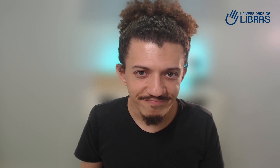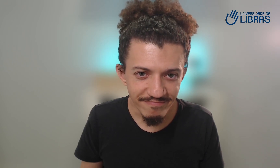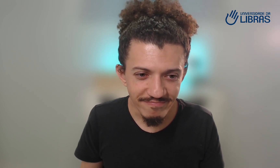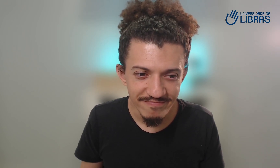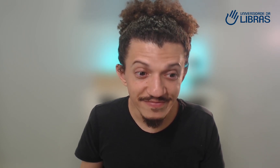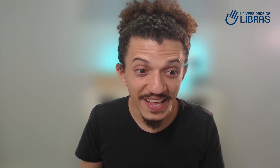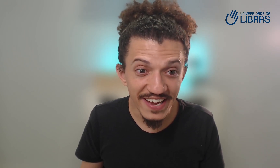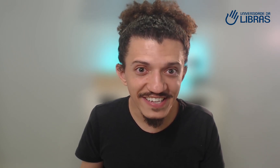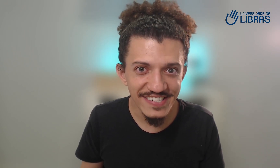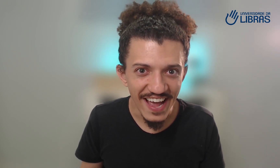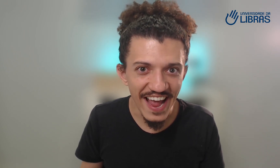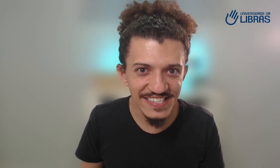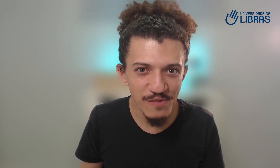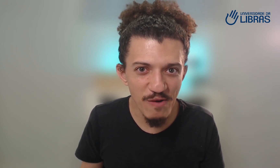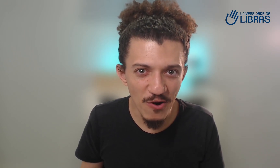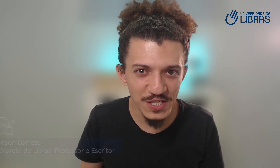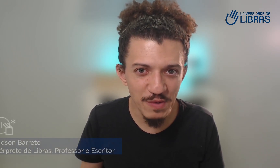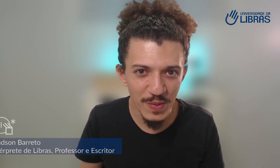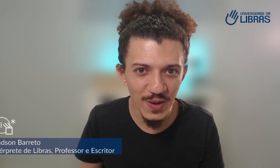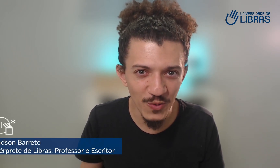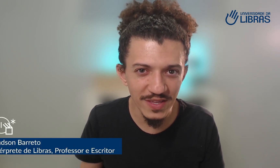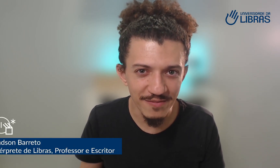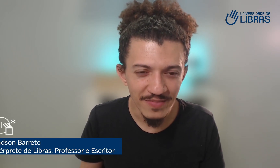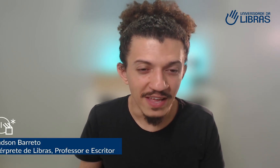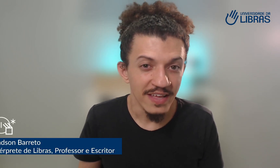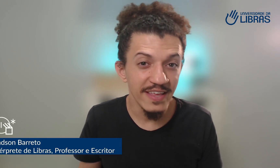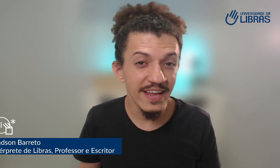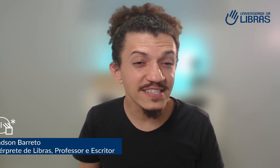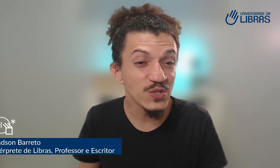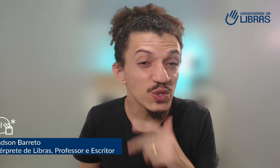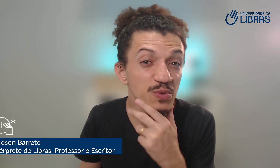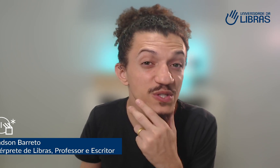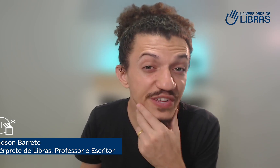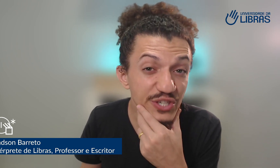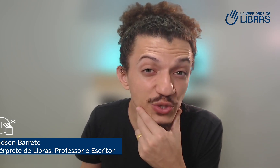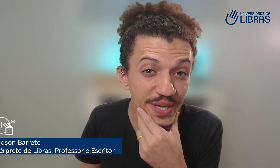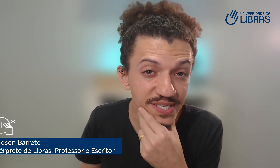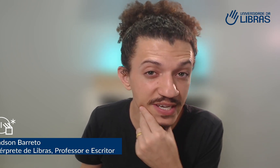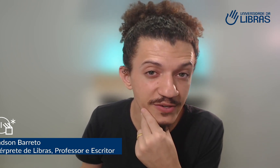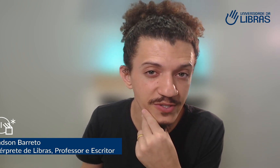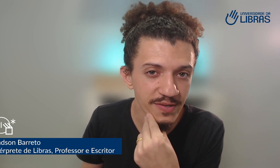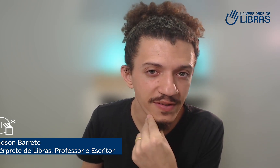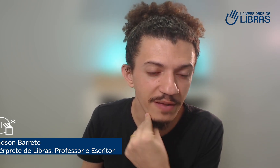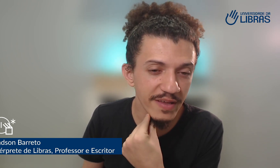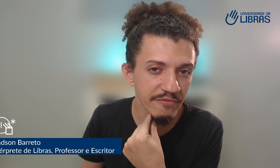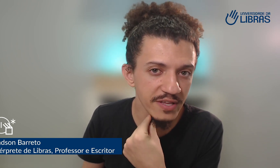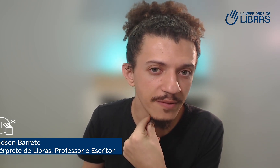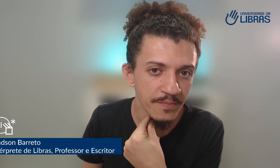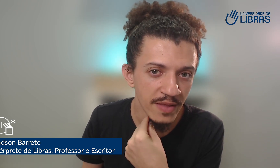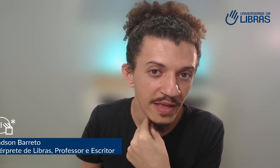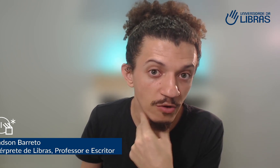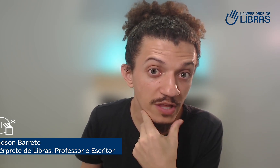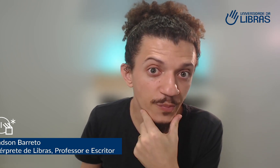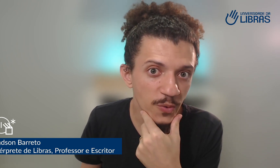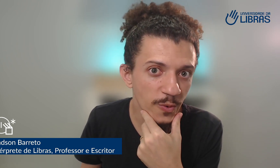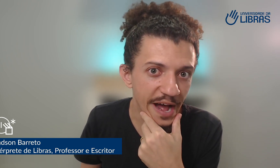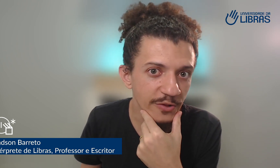Denis essa é uma ótima pergunta que nesses últimos 22 anos na minha vida eu tenho procurado